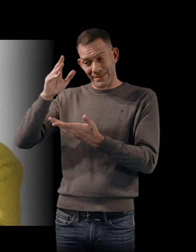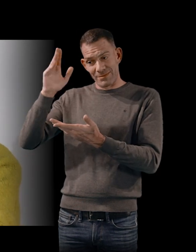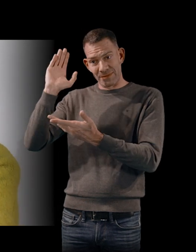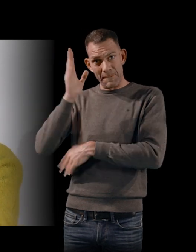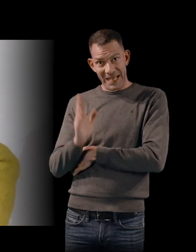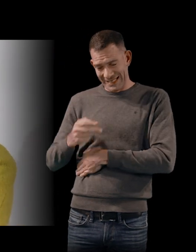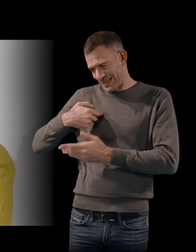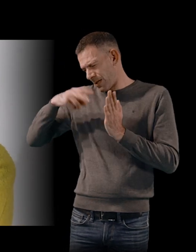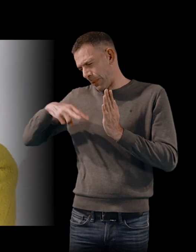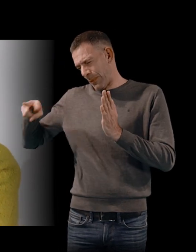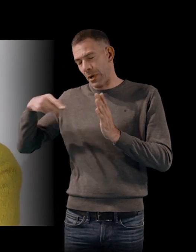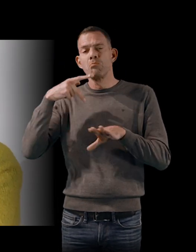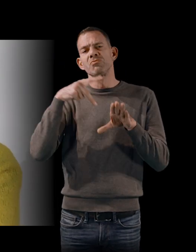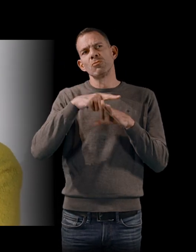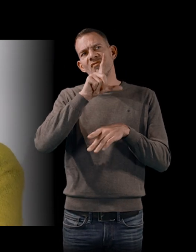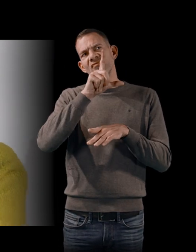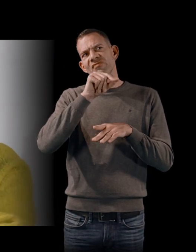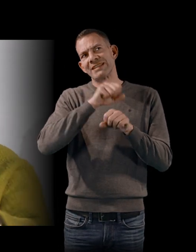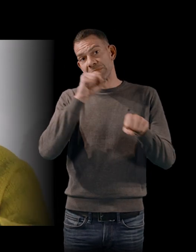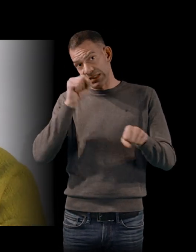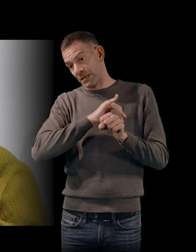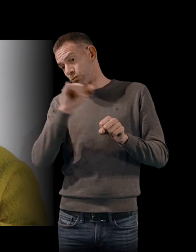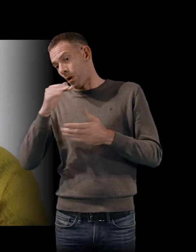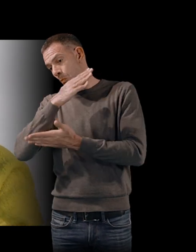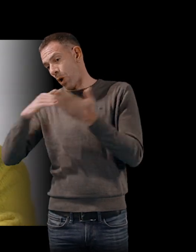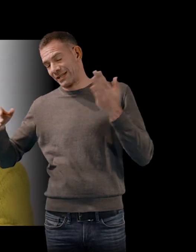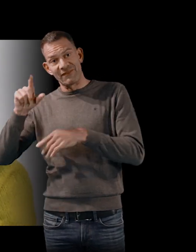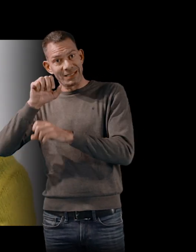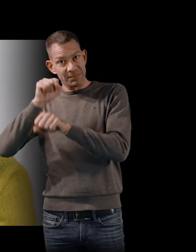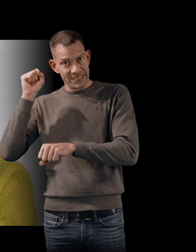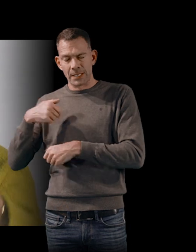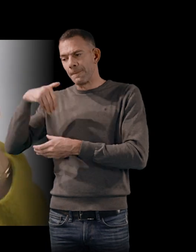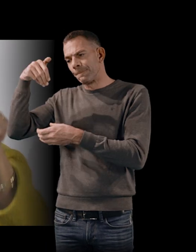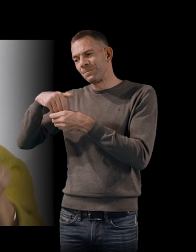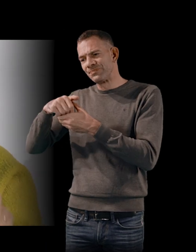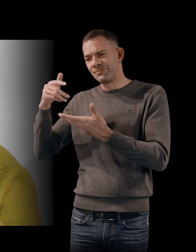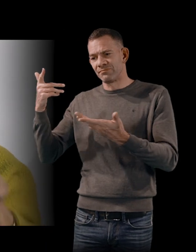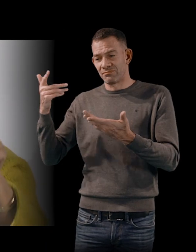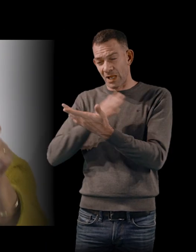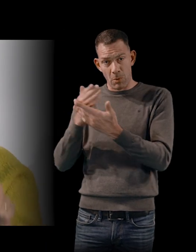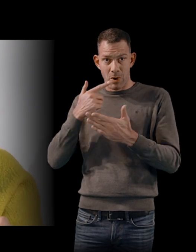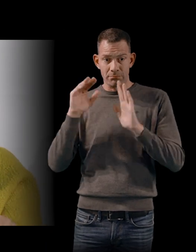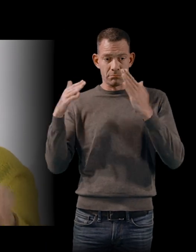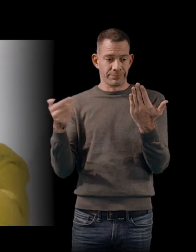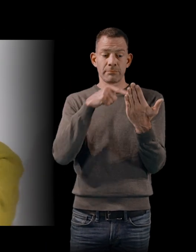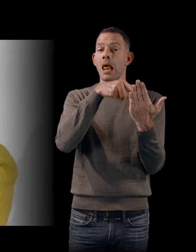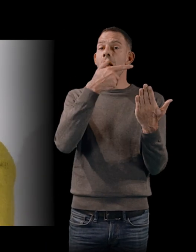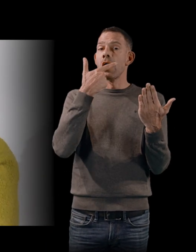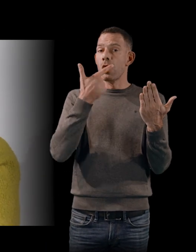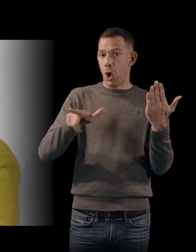XXe jusqu'à moitié du XXe siècle, et il y avait dans ce recueil la version originale en portugais et la traduction en